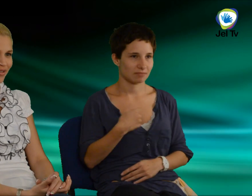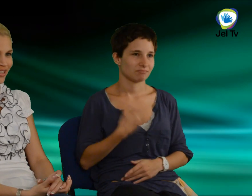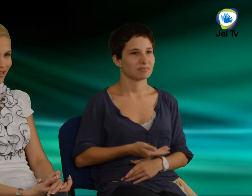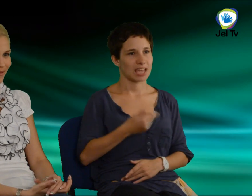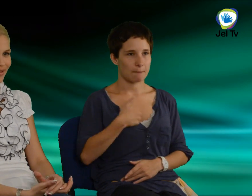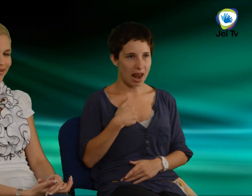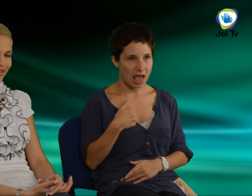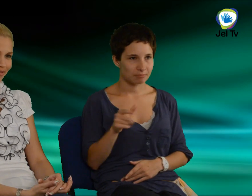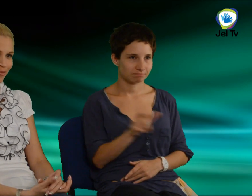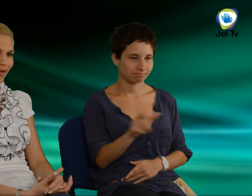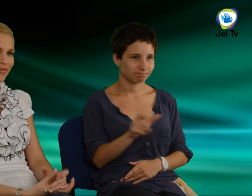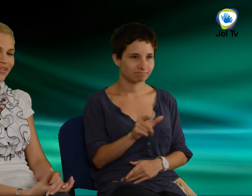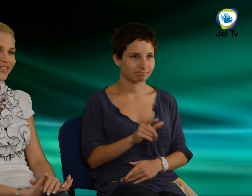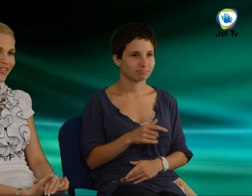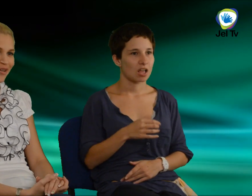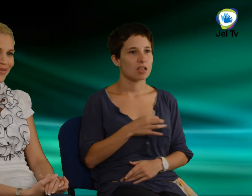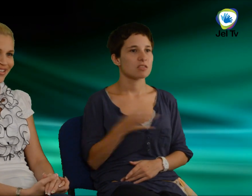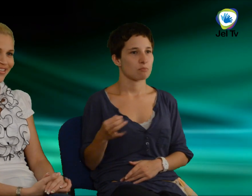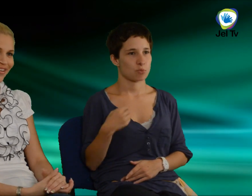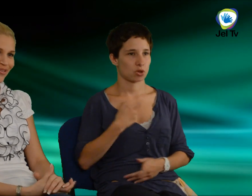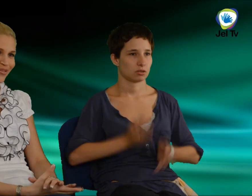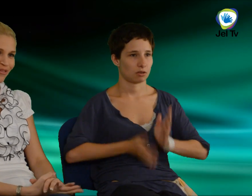ki, ővel itt napi szinten beszélgettünk.